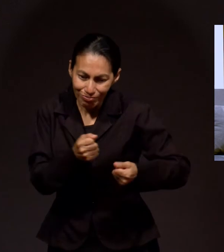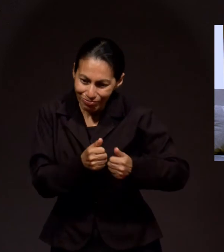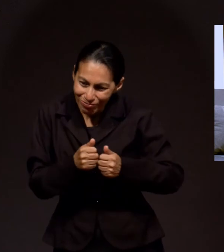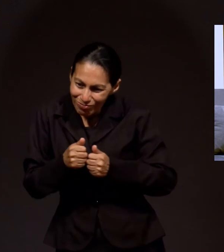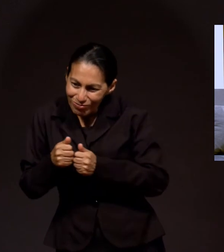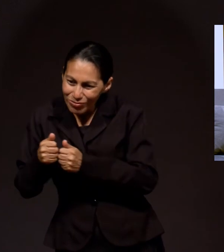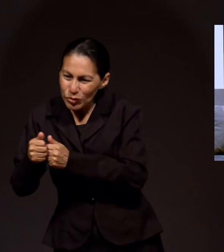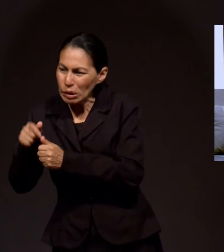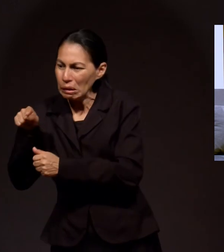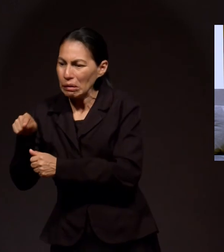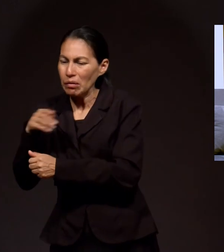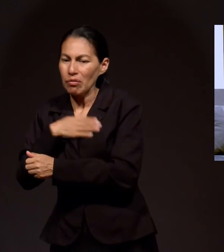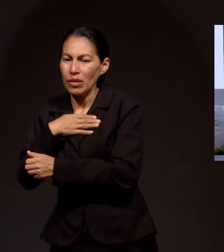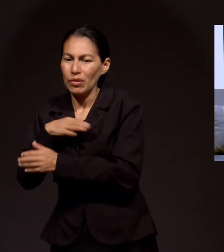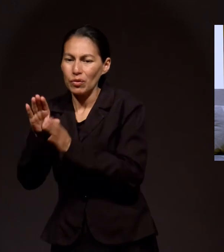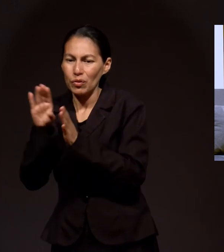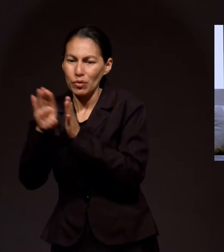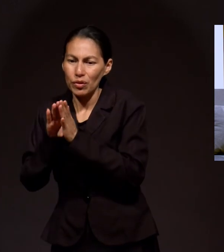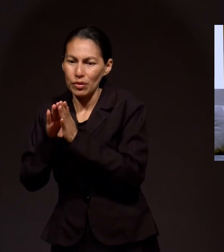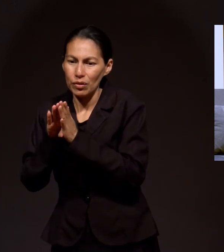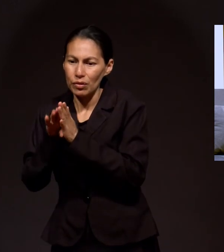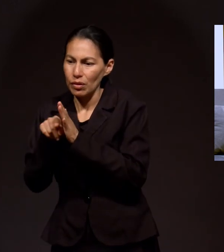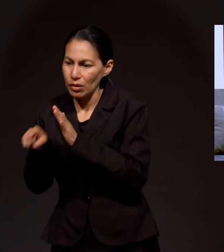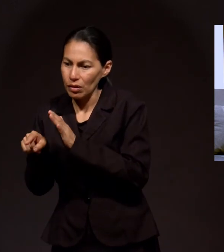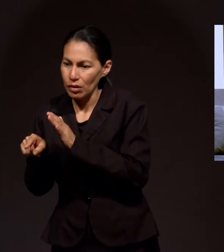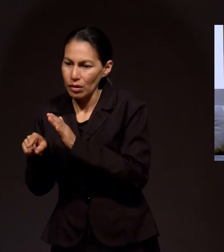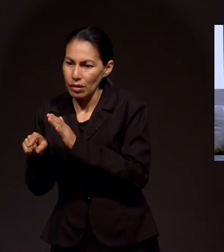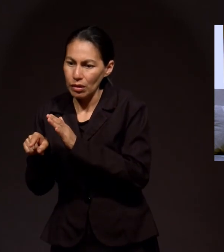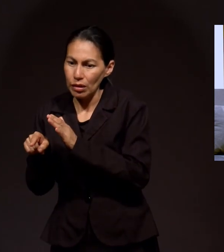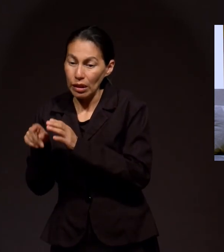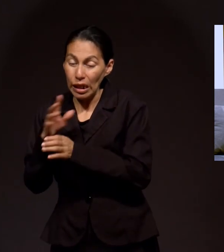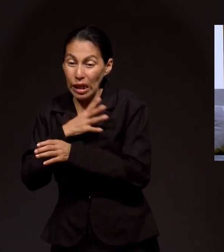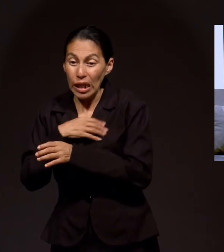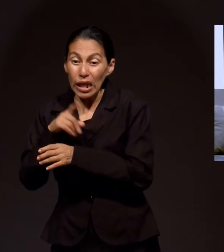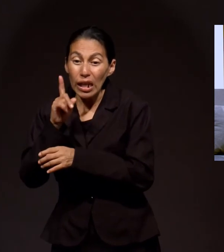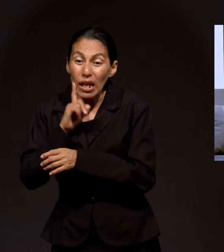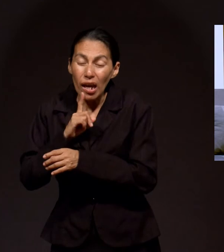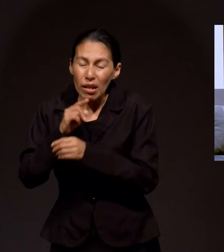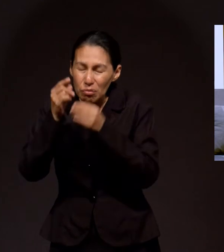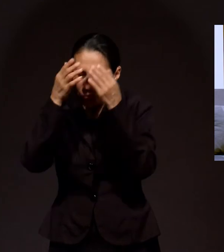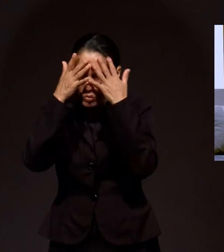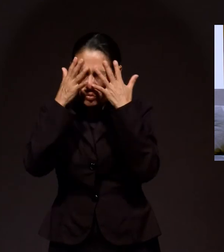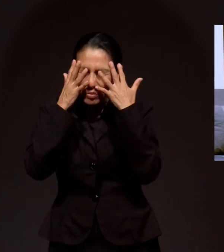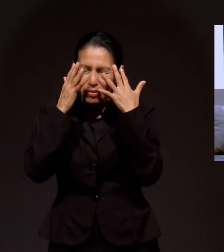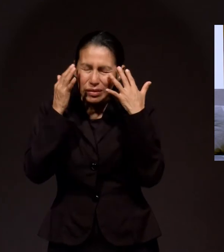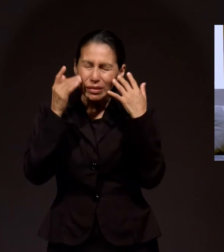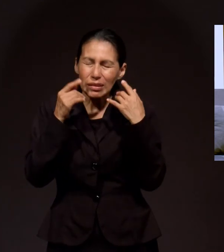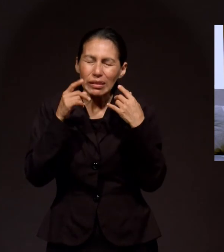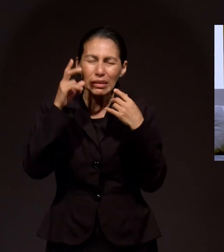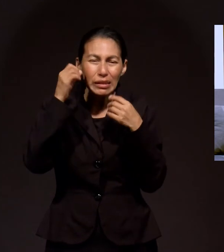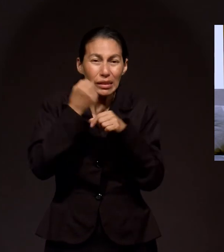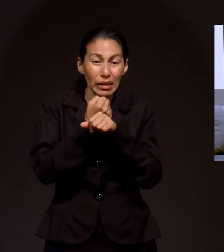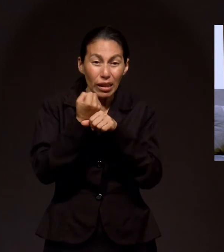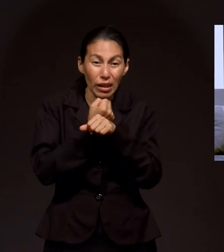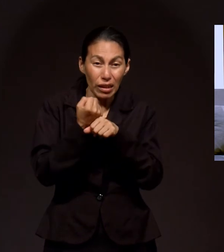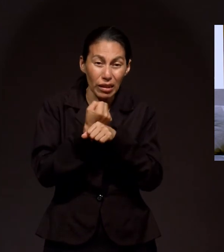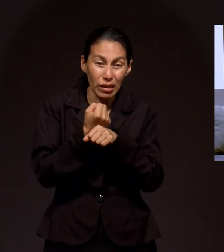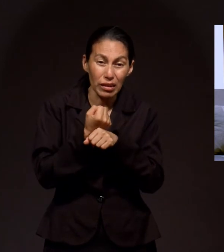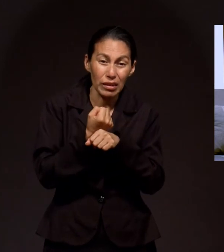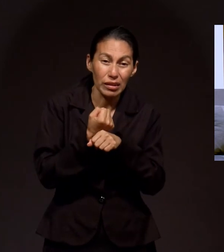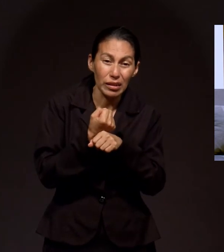baño. Y en ese baño cuando entramos, pues lo primero que vemos es que mi hija está llena de sangre. Entonces la cabeza